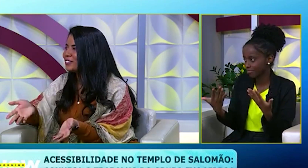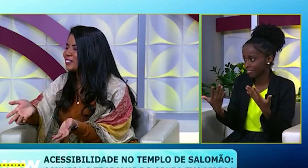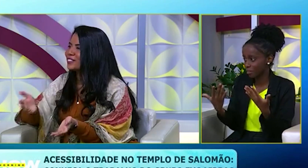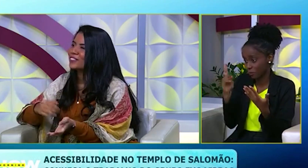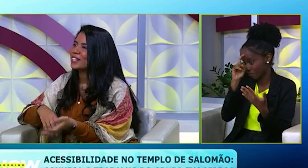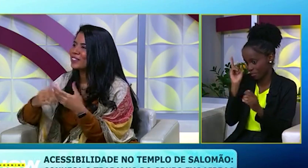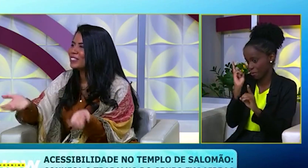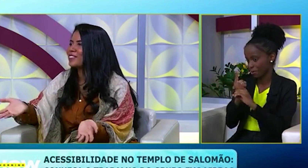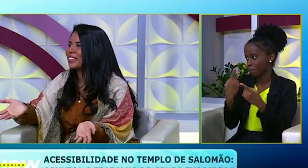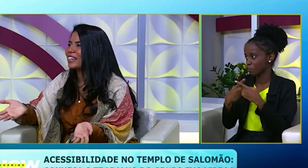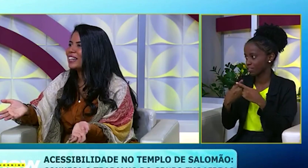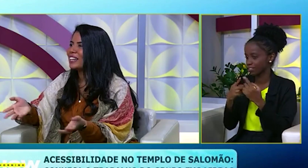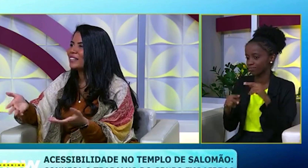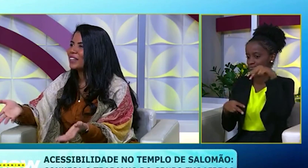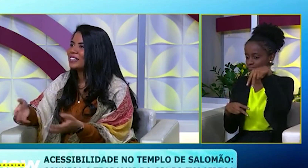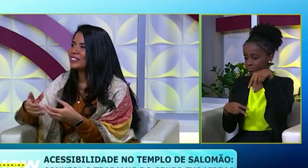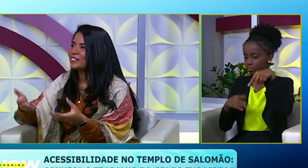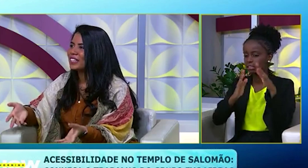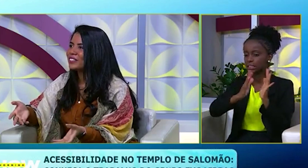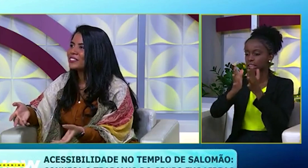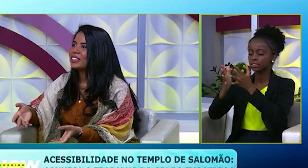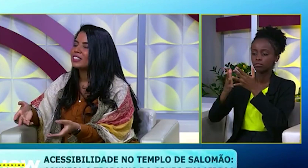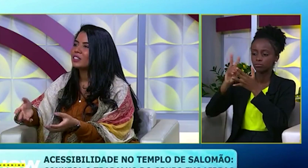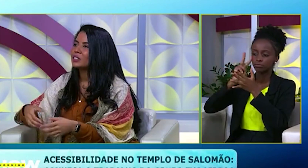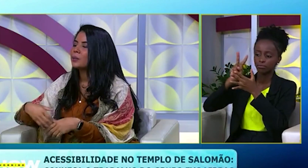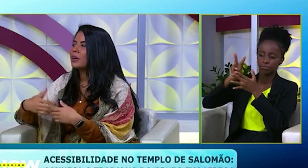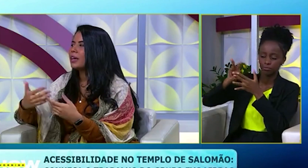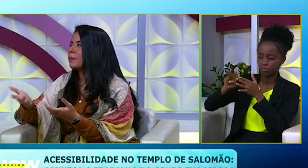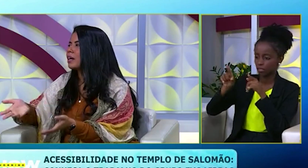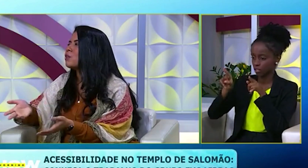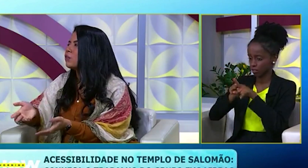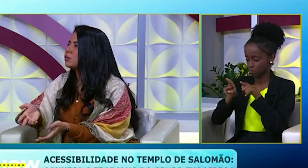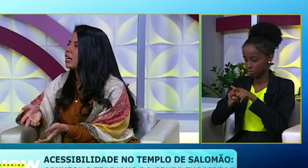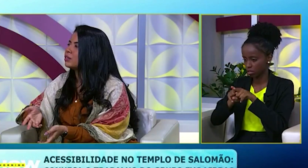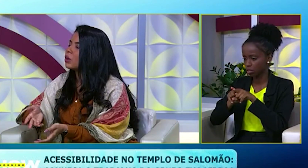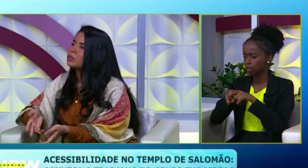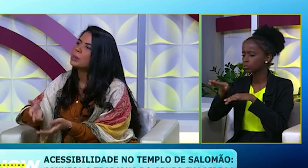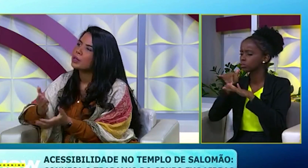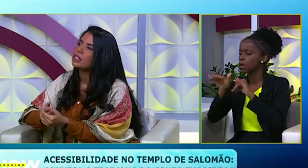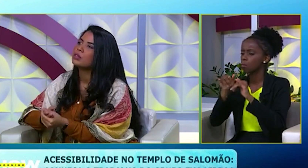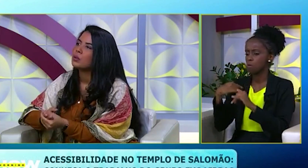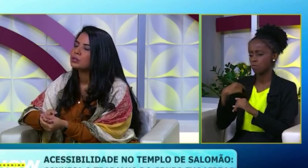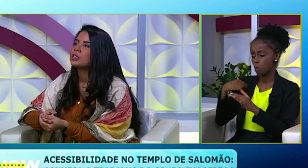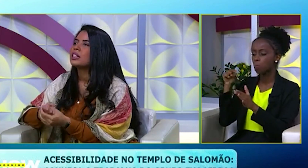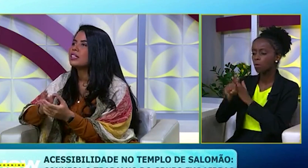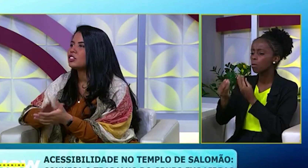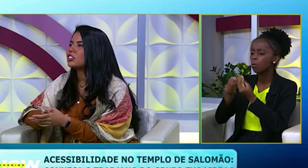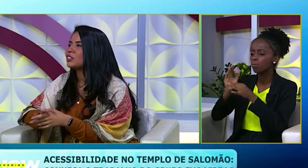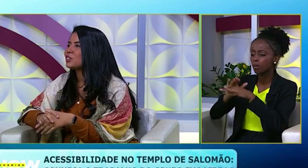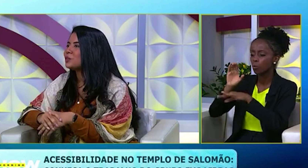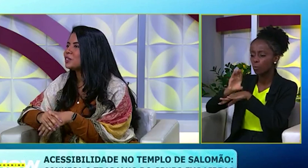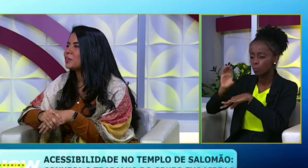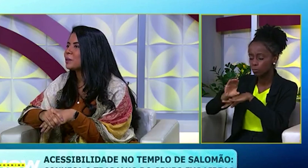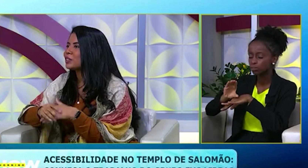nada difícil Nos encontrar, Porque a gente vai estar Ali em pé, Traduzindo, Então, Só parar um voluntário nosso E perguntar do curso Que